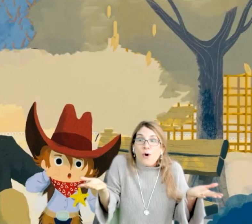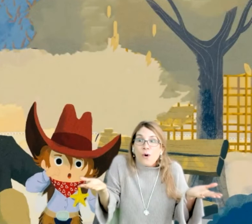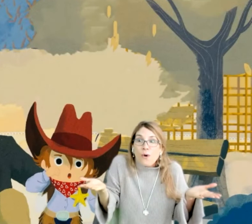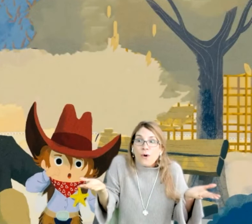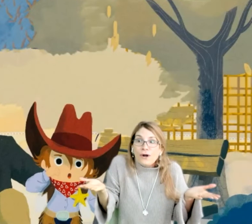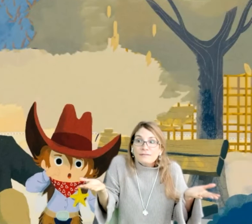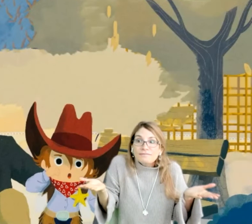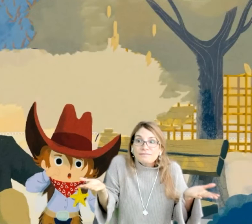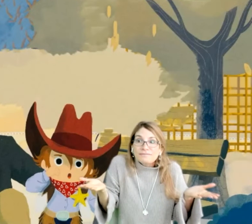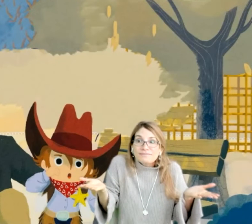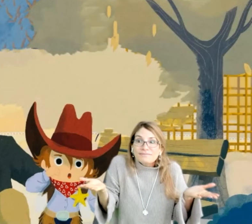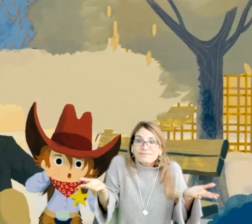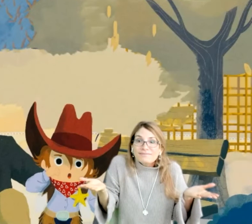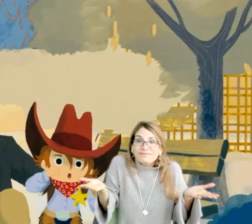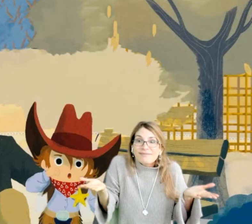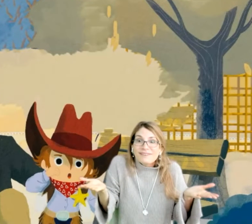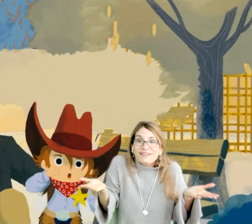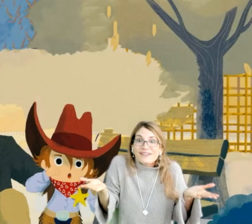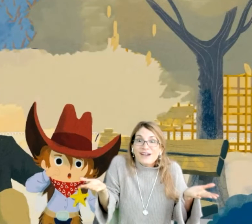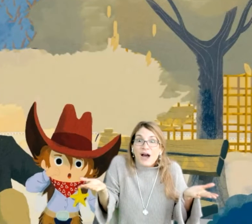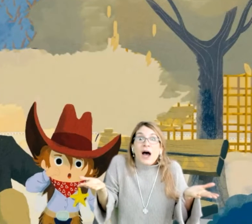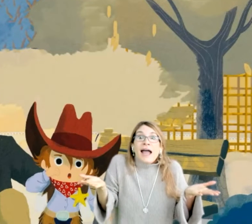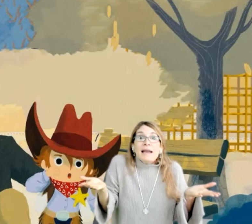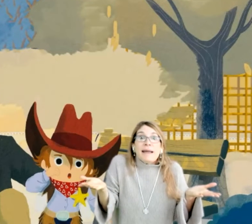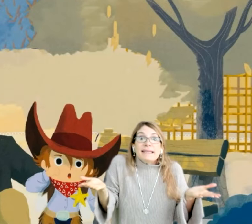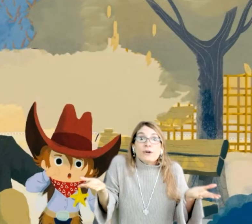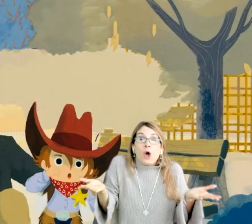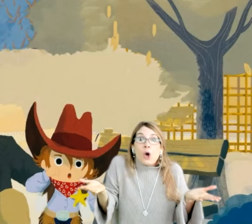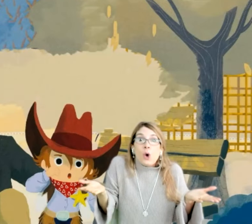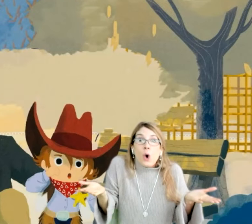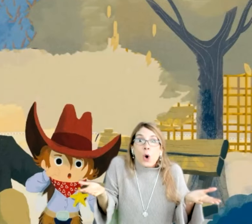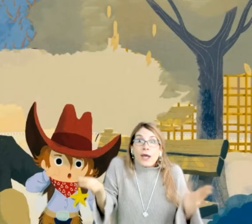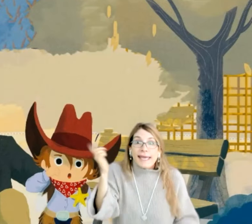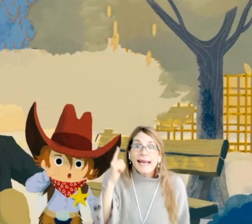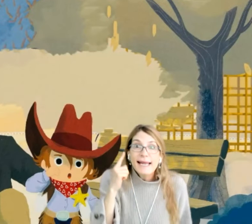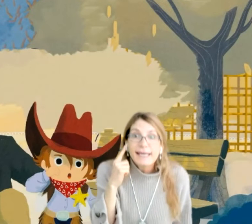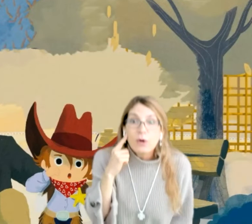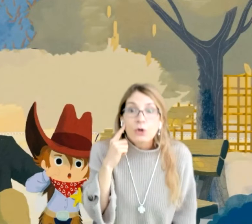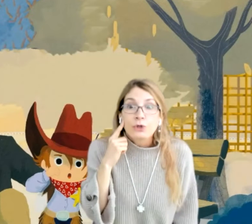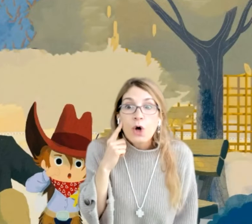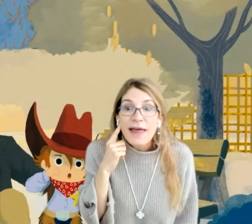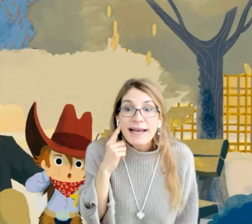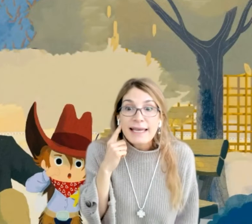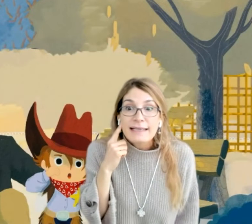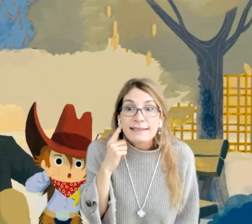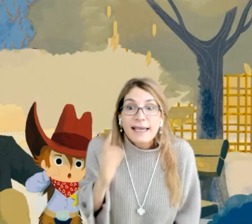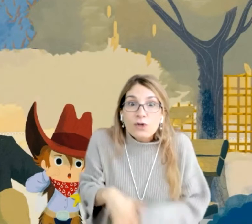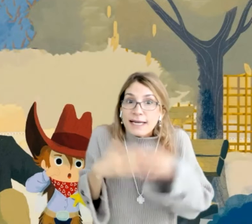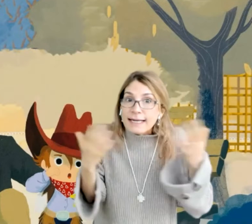¡El tajarito rojo! ¡El petirrojo! ¿Qué le recordó, Dalís? ¿Qué cosa le